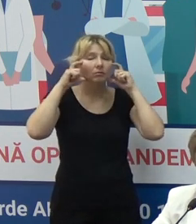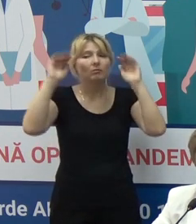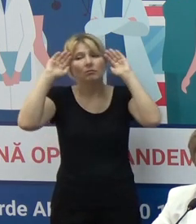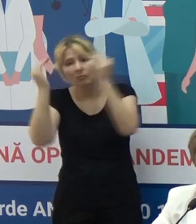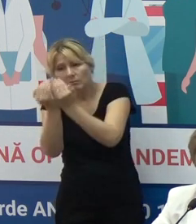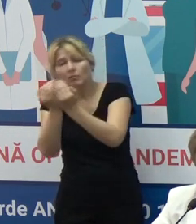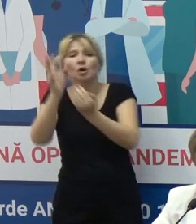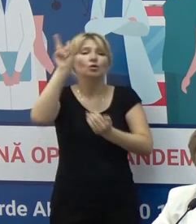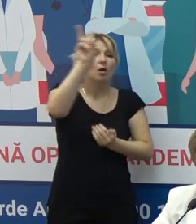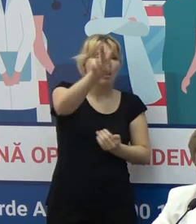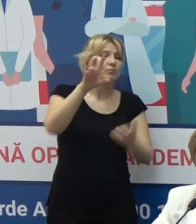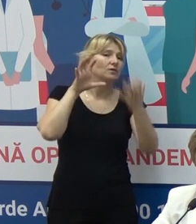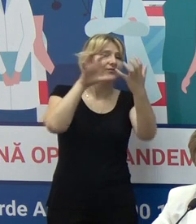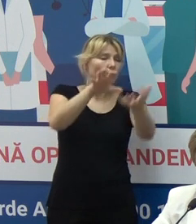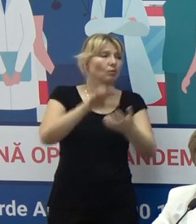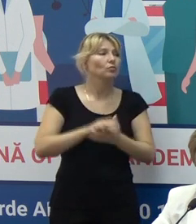în transport public.